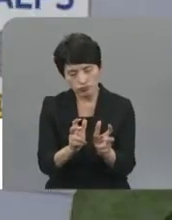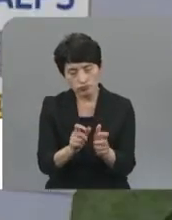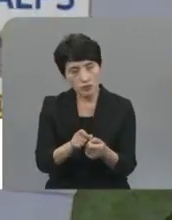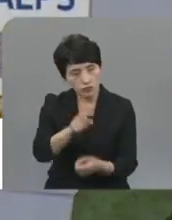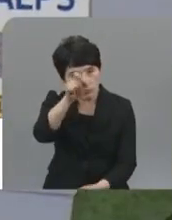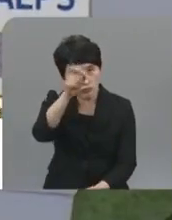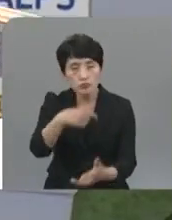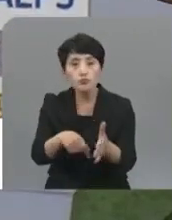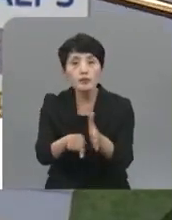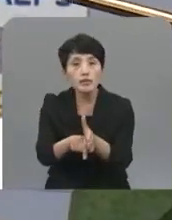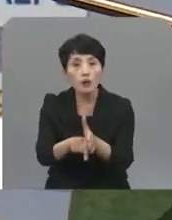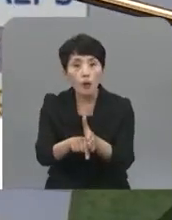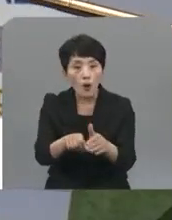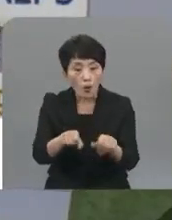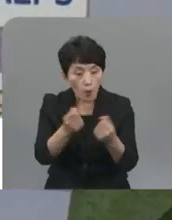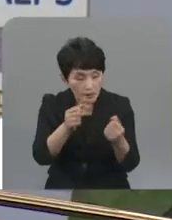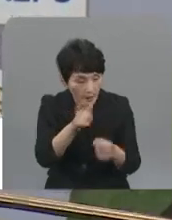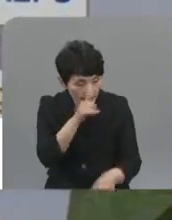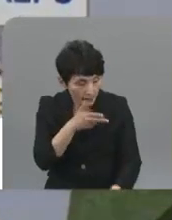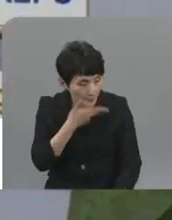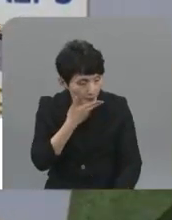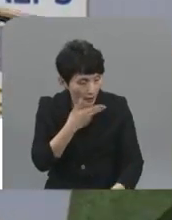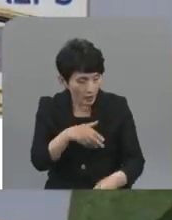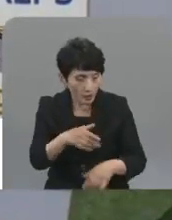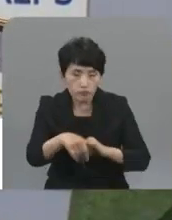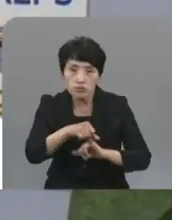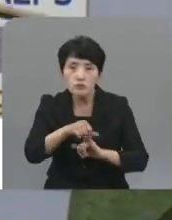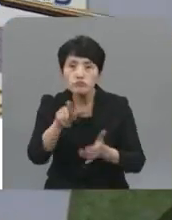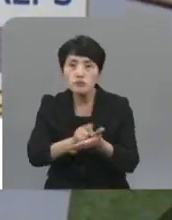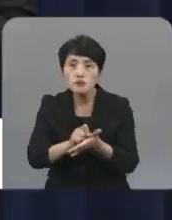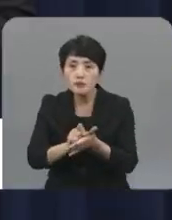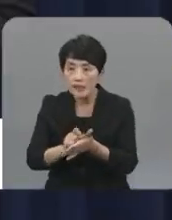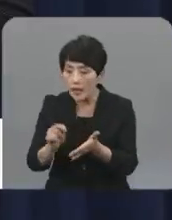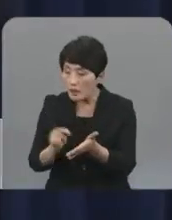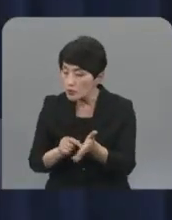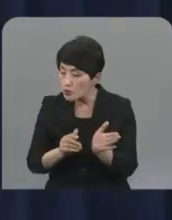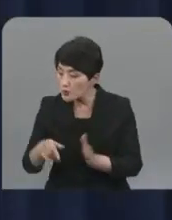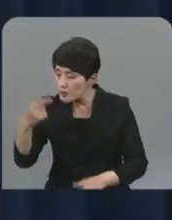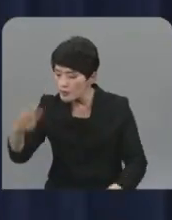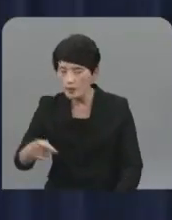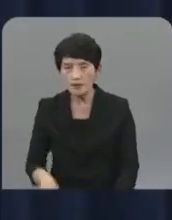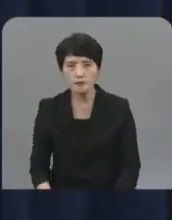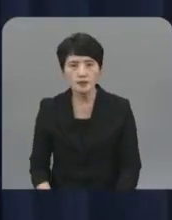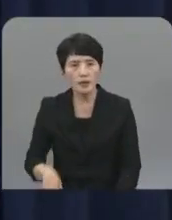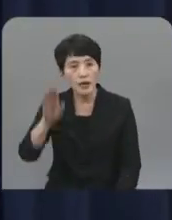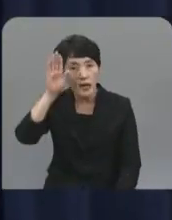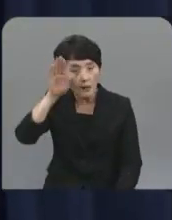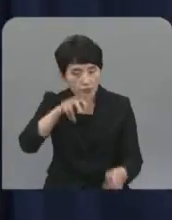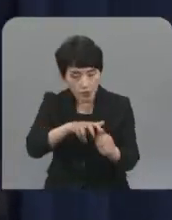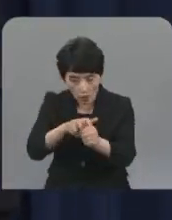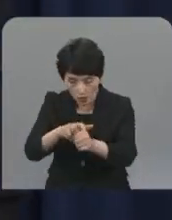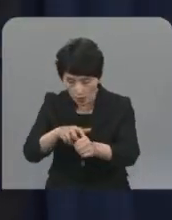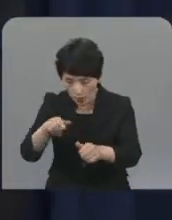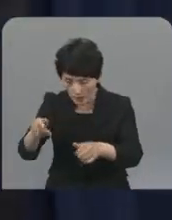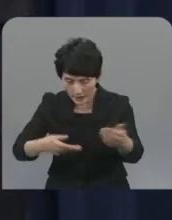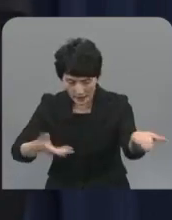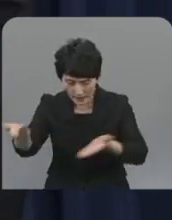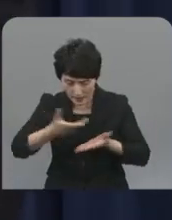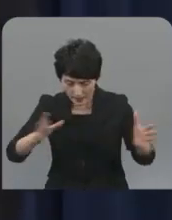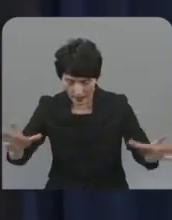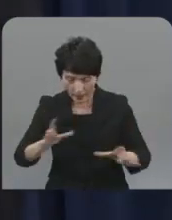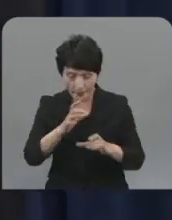обработки воды, а также оценить работу системы. Об этом сообщил 31 мая на брифинге в Сеуле